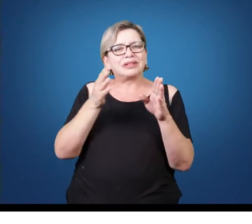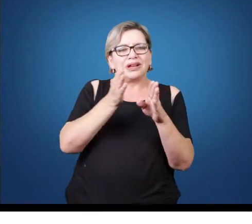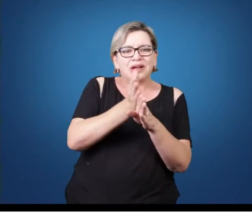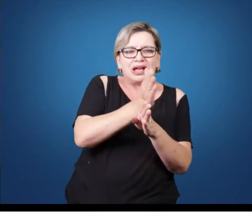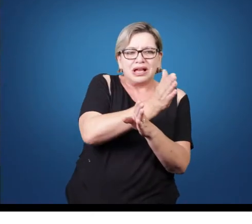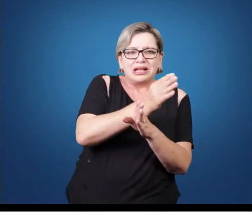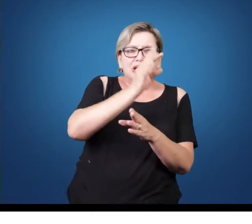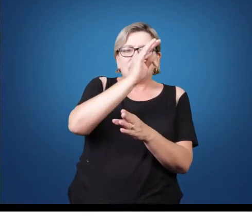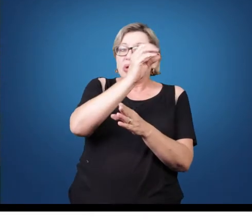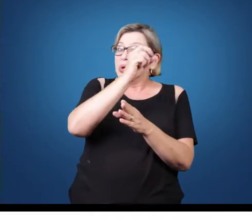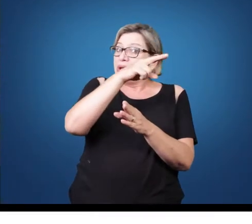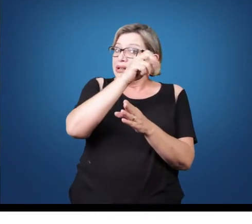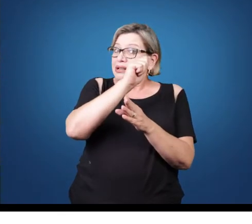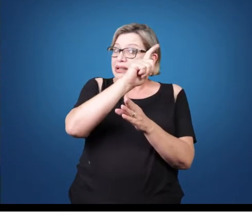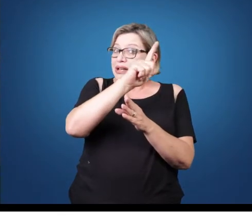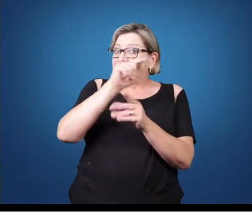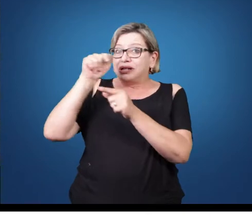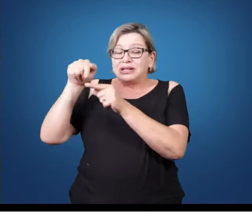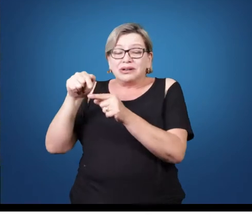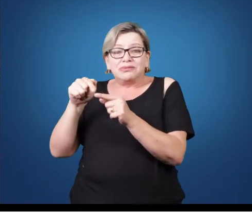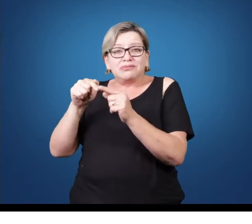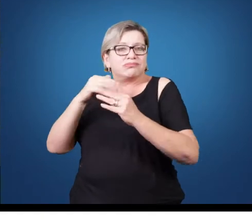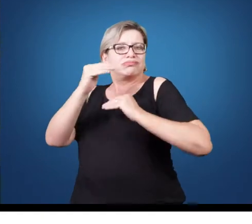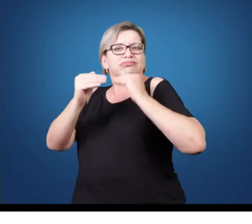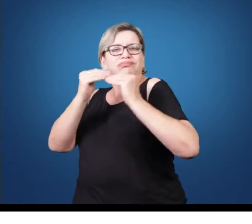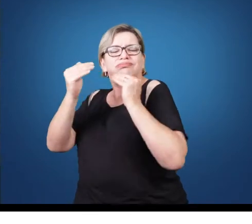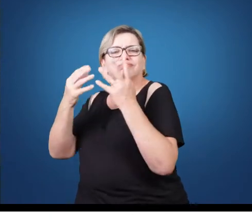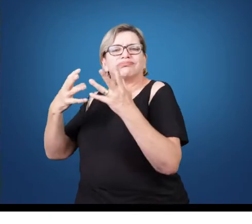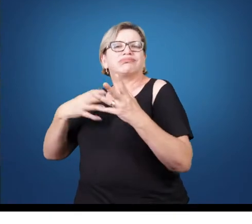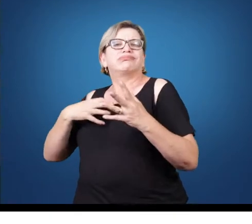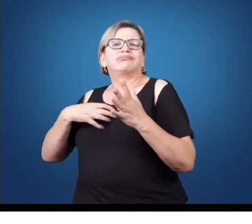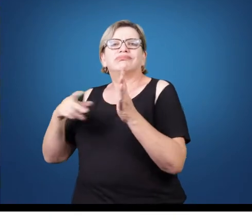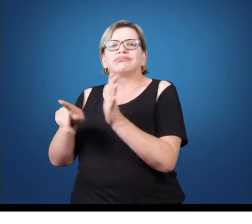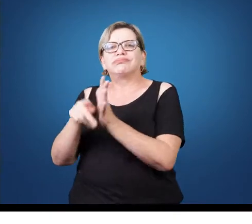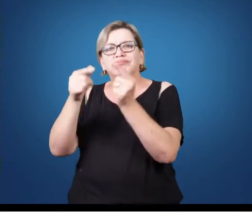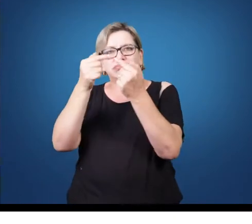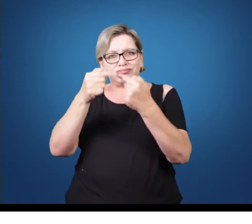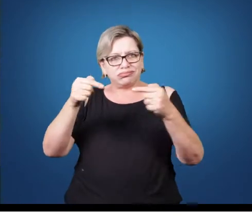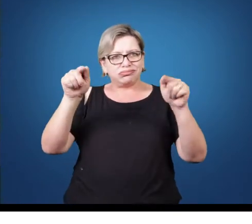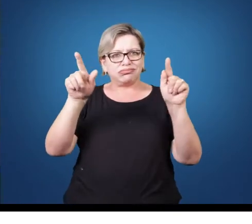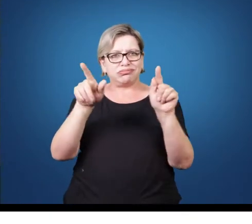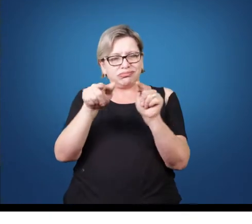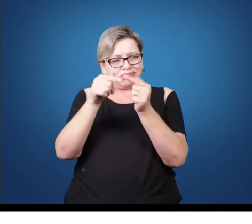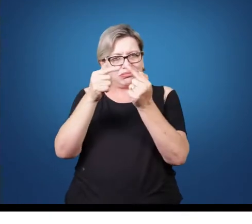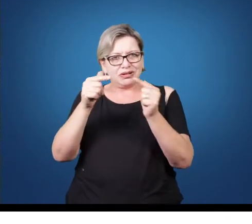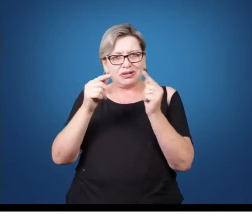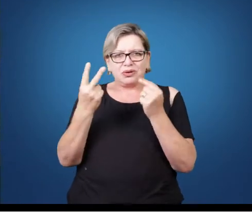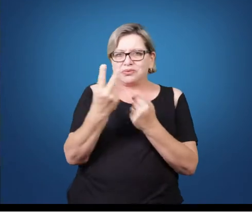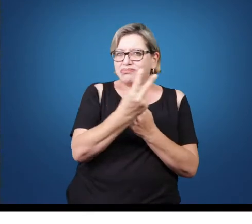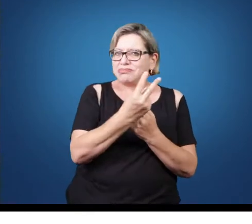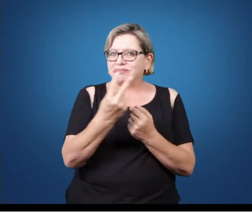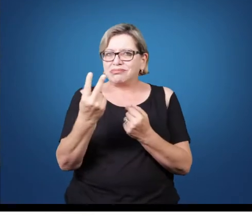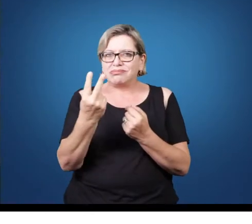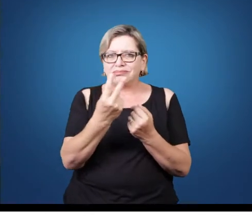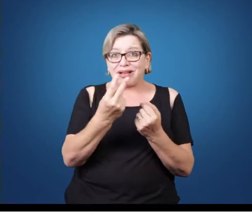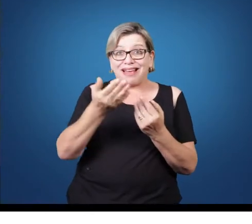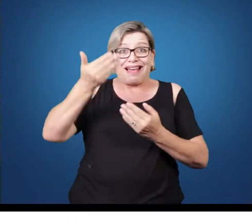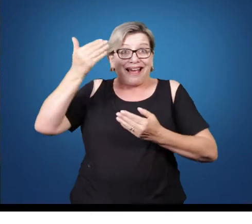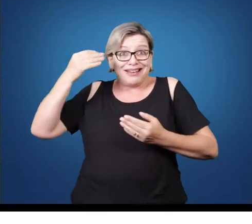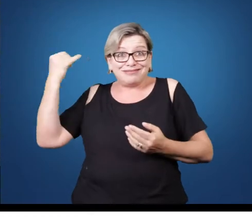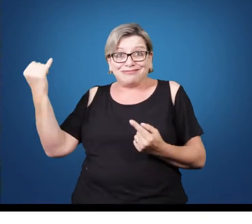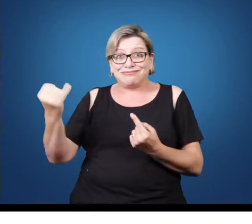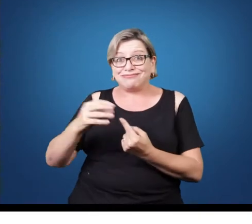e o próprio desenvolvimento da forma. As duas coisas que seriam, assim, as duas coisas mais interessantes para a composição tradicional,